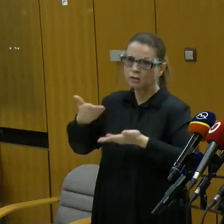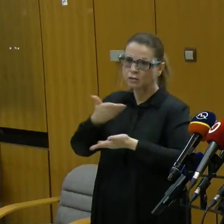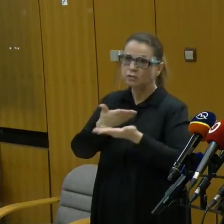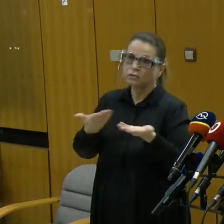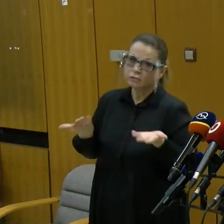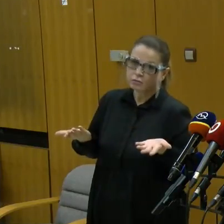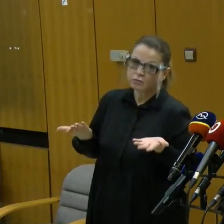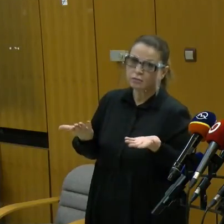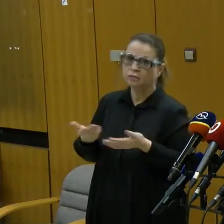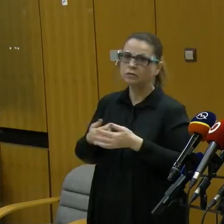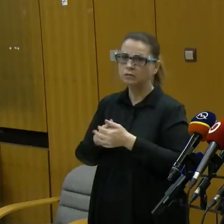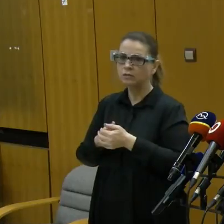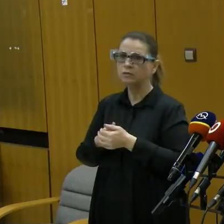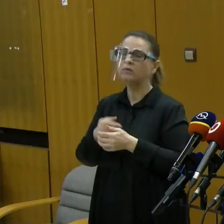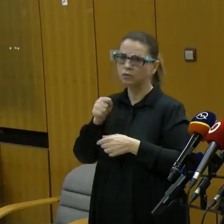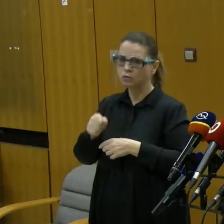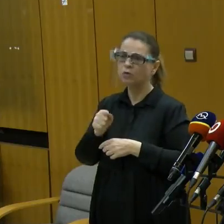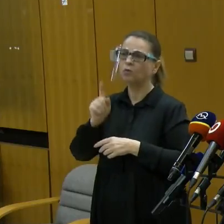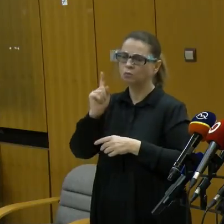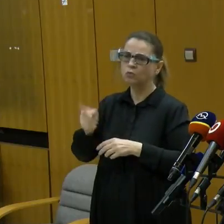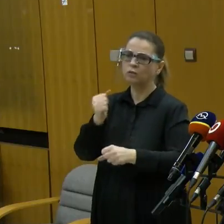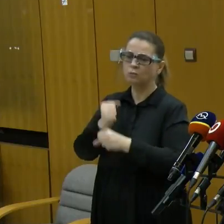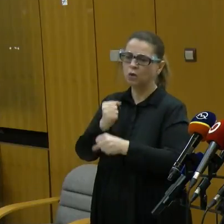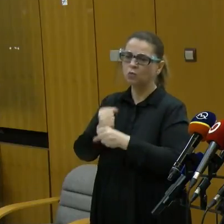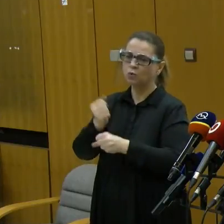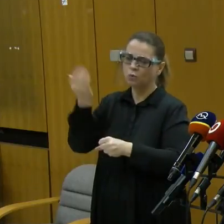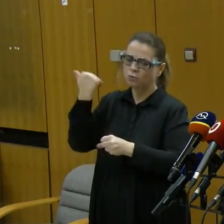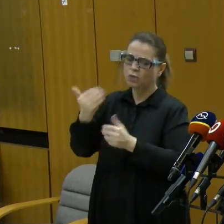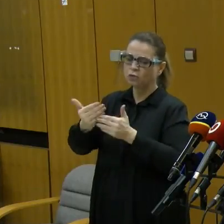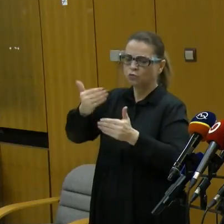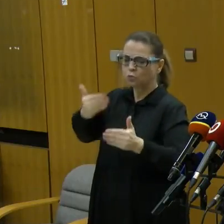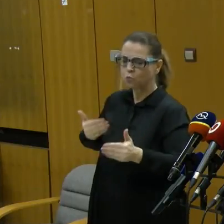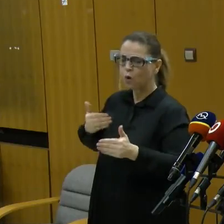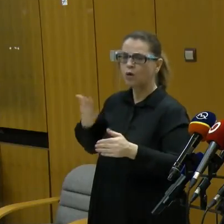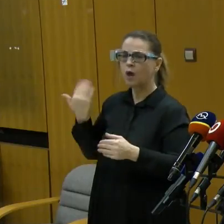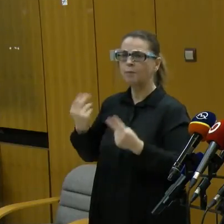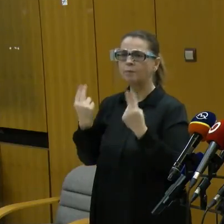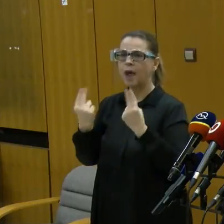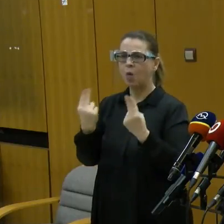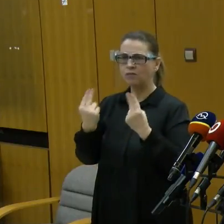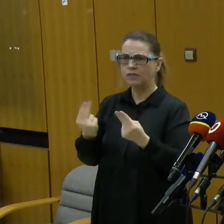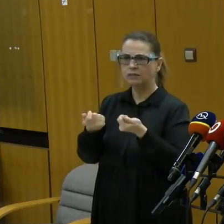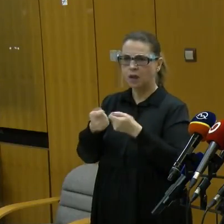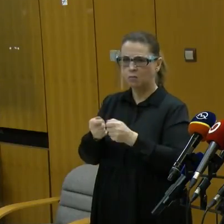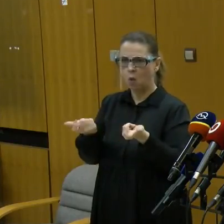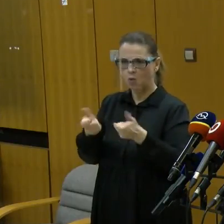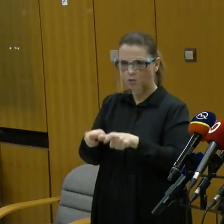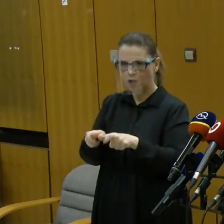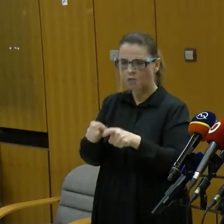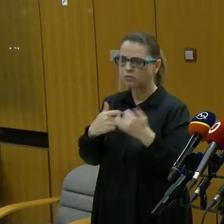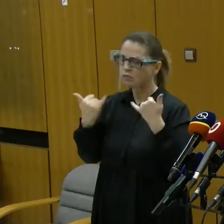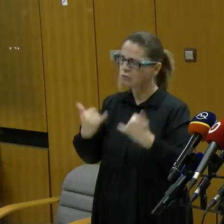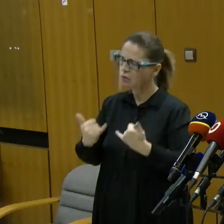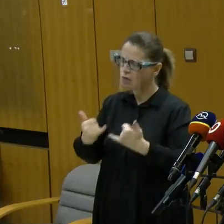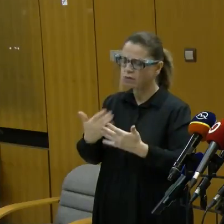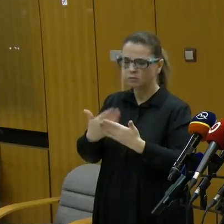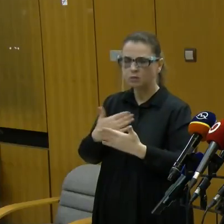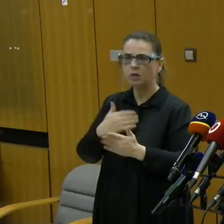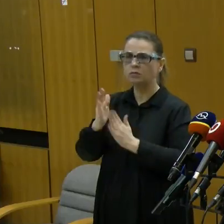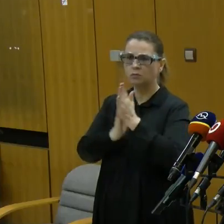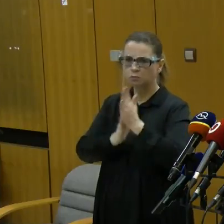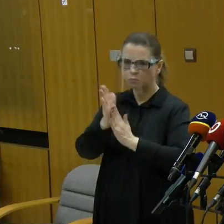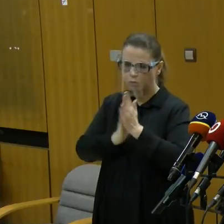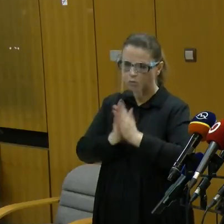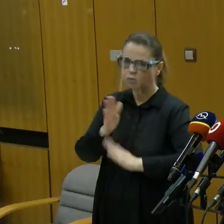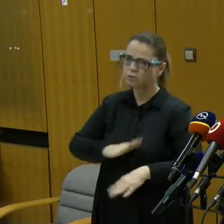No, to by sme museli urobiť skorej ten lockdown, aby to malo zmysel. A preto ja teraz hovorím a prosím